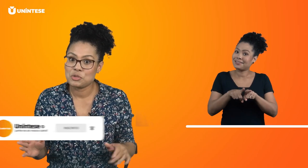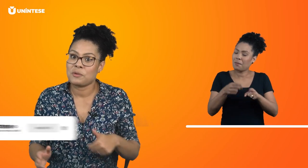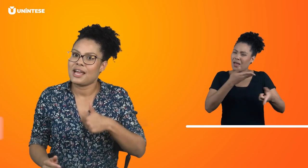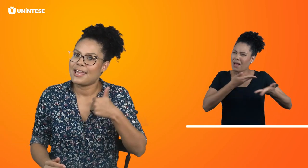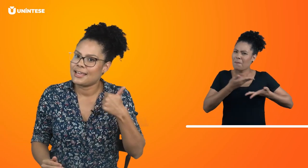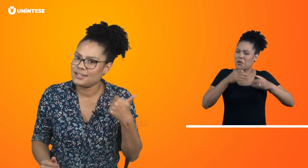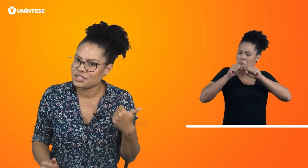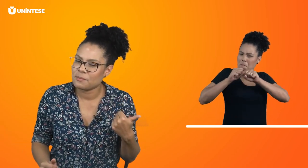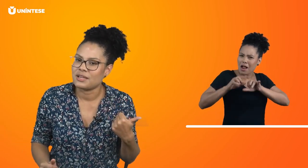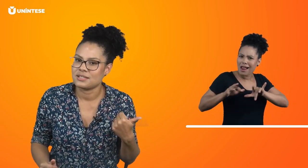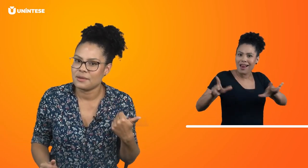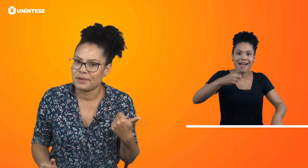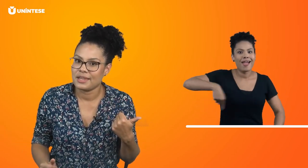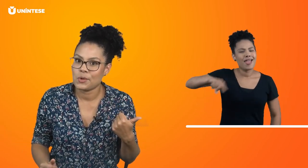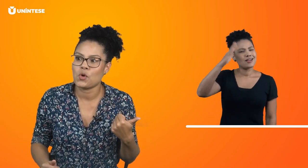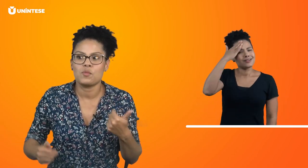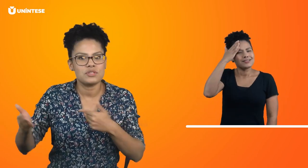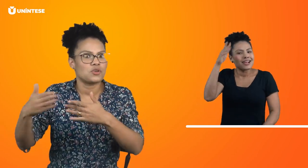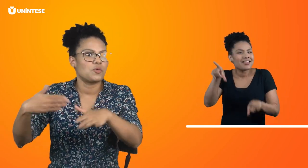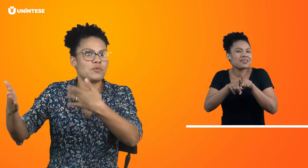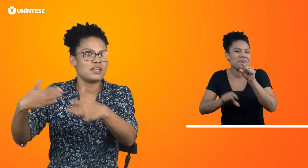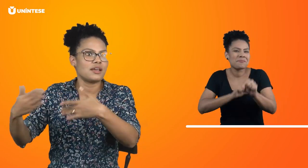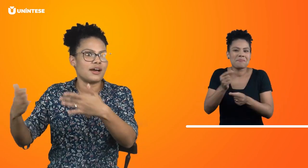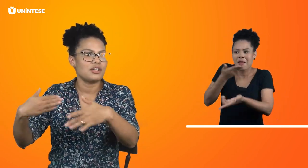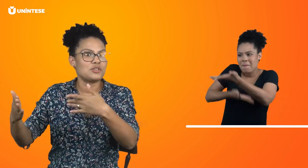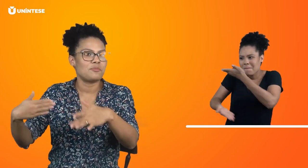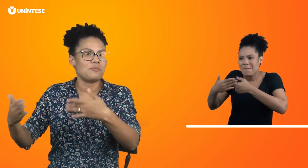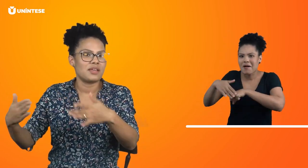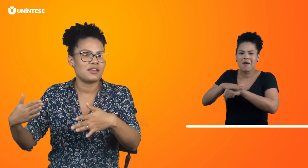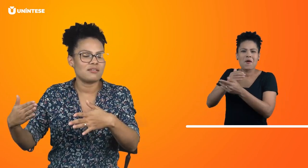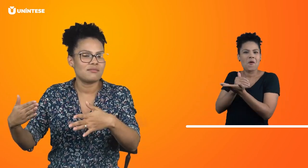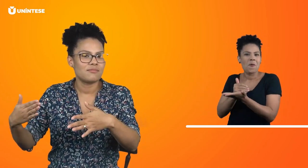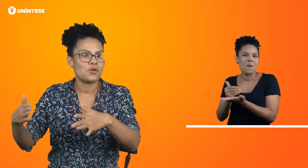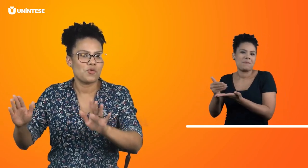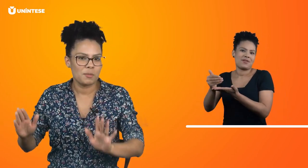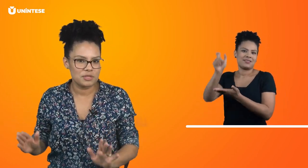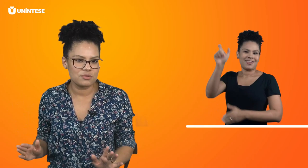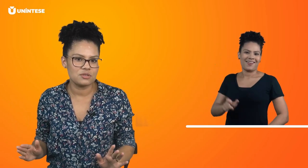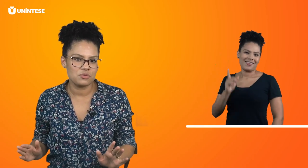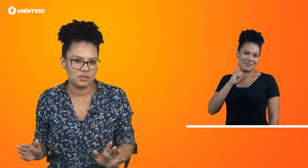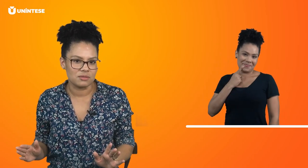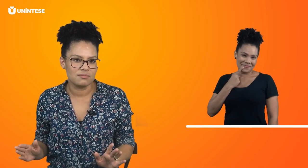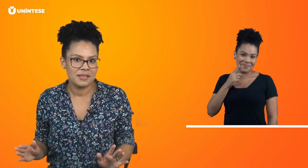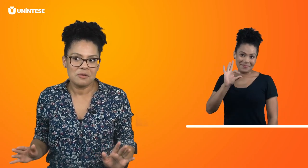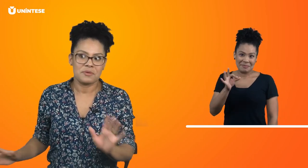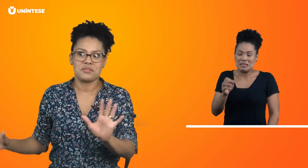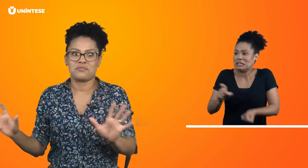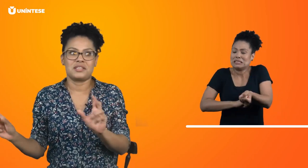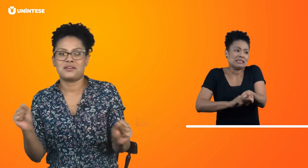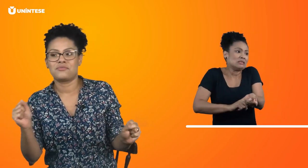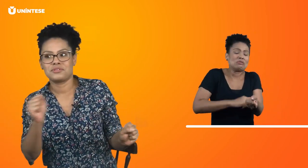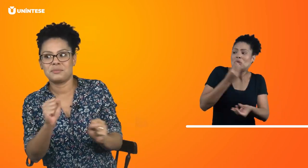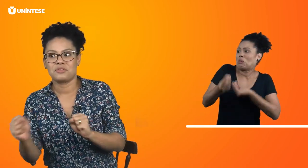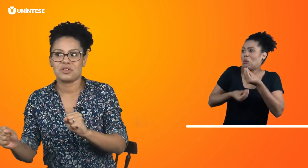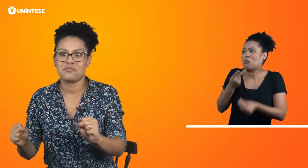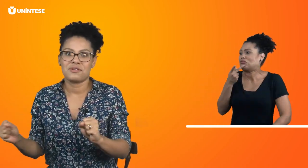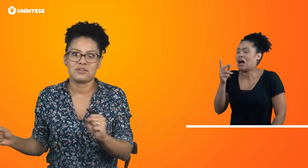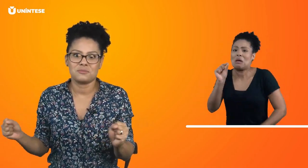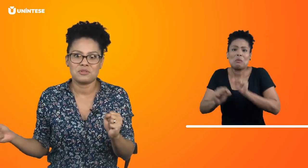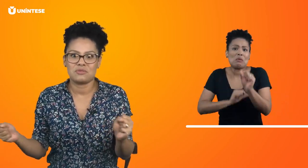pra eles também saberem como se comunicar de primeira com uma pessoa surda. Pra ele não ficar nervoso. Mas o que eu falo com essa pessoa?